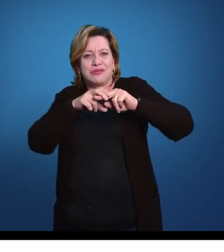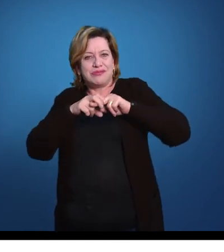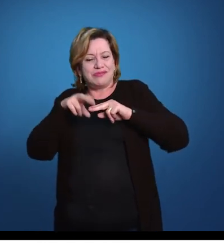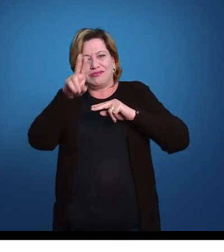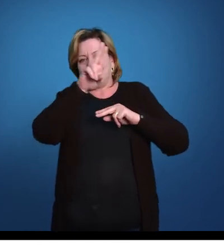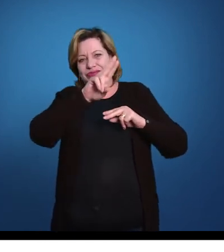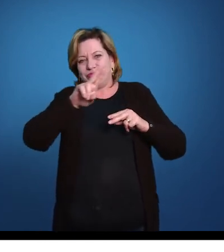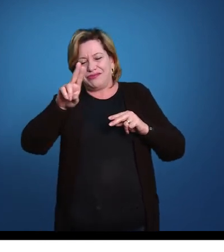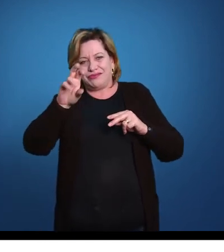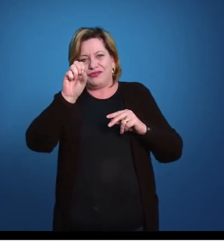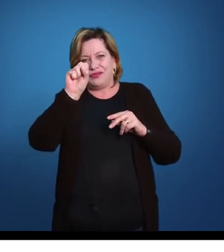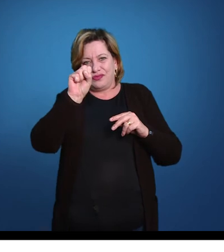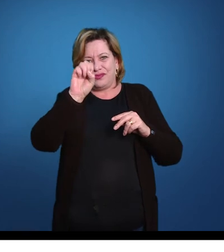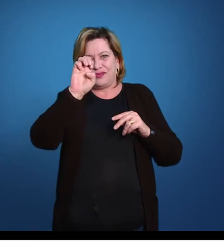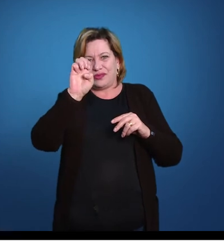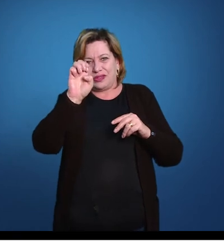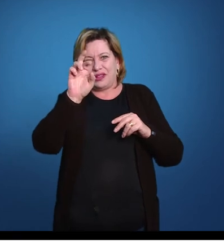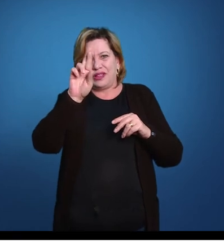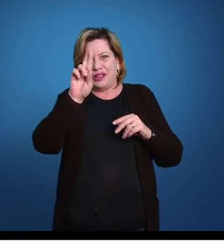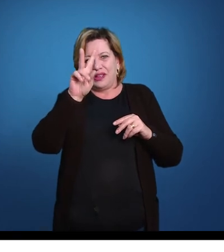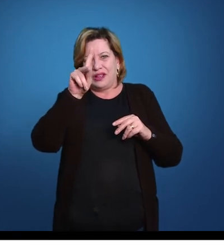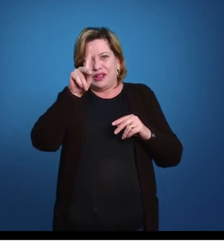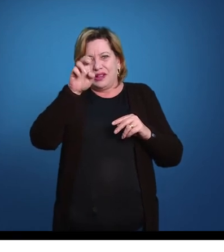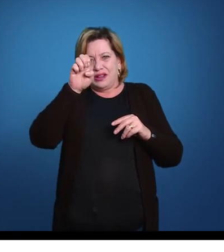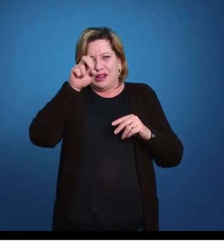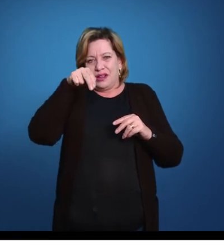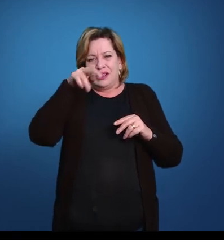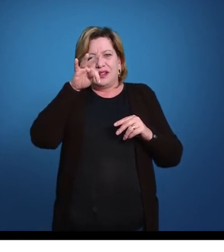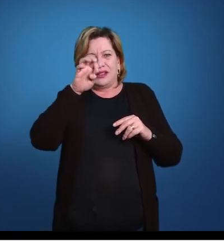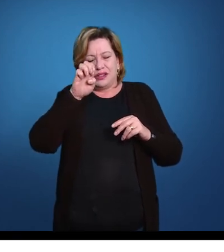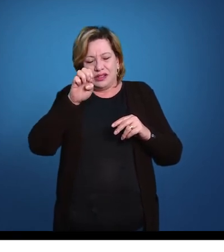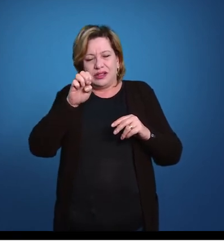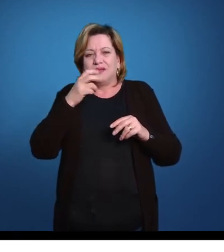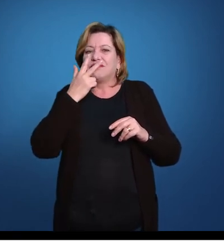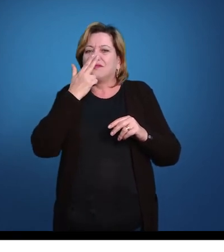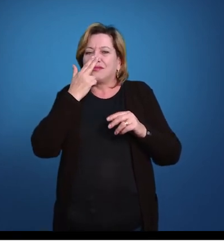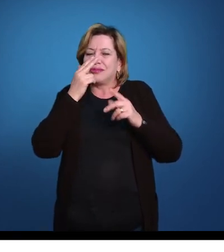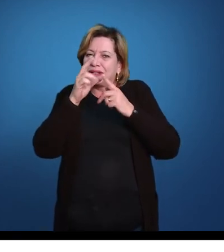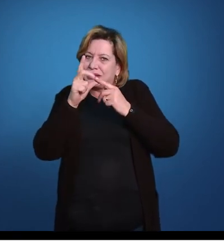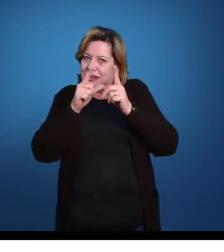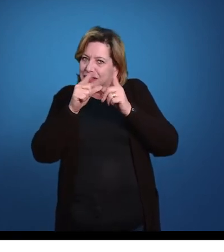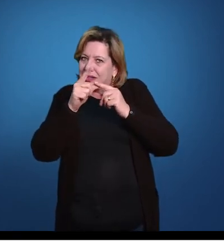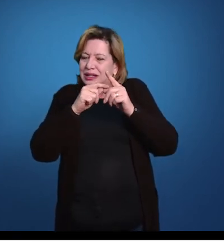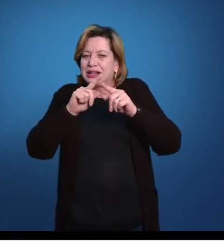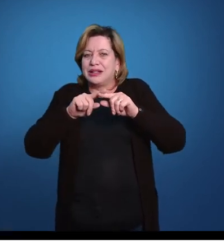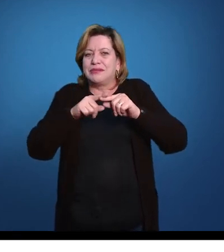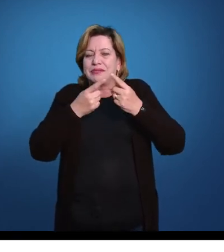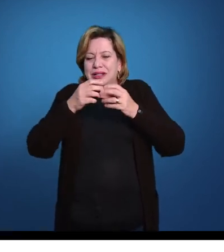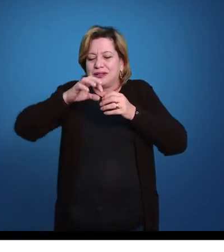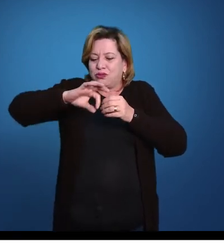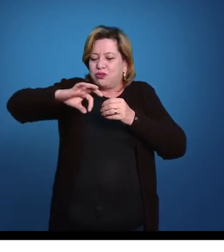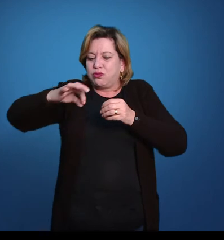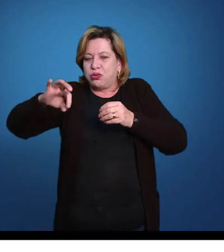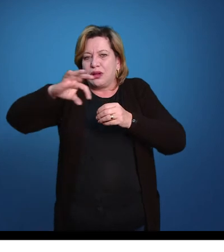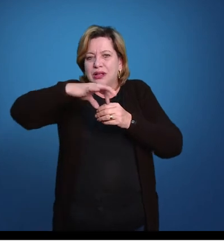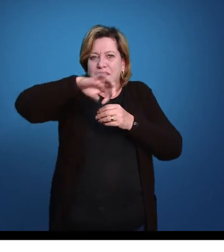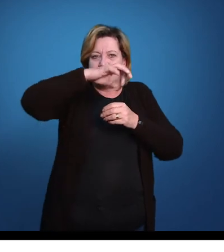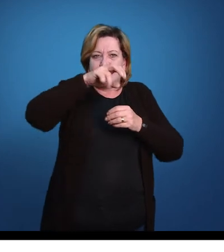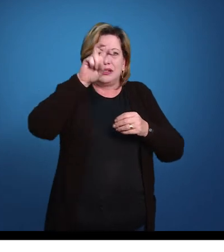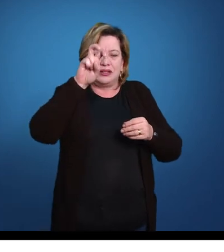só que, claro, ele parece uma estrela, ele tem um disco central e cinco braços ao redor, cada braço é que parece uma serpente, mas são conhecidos como serpentes